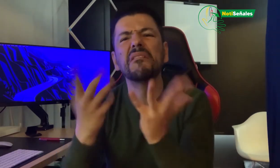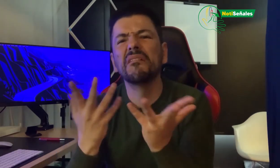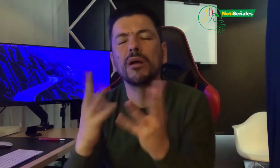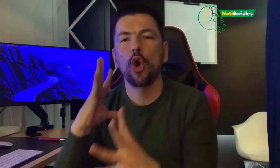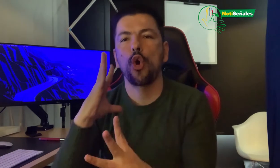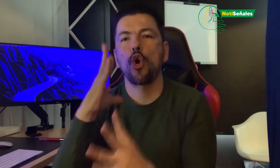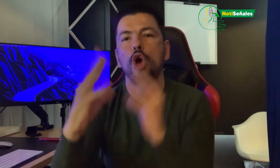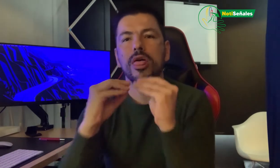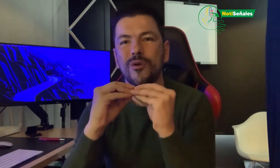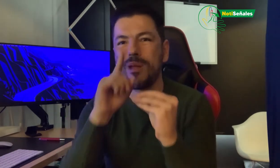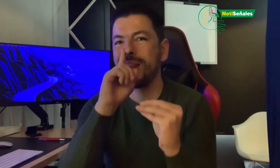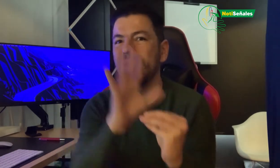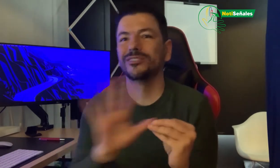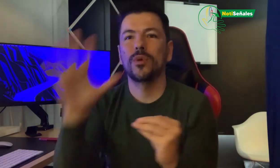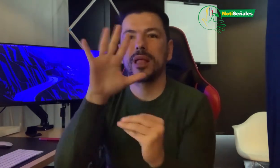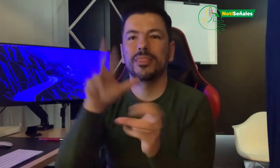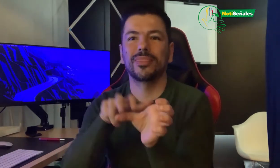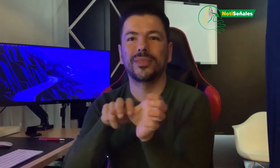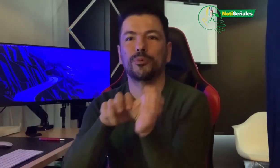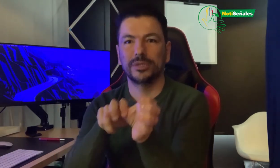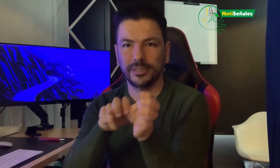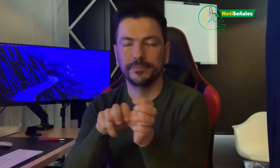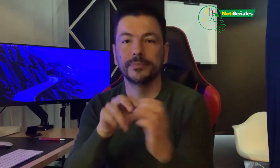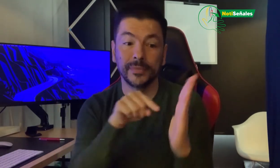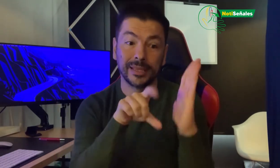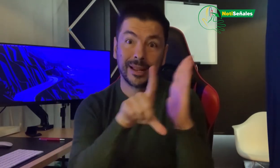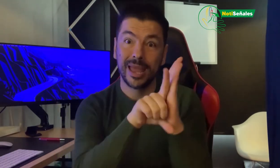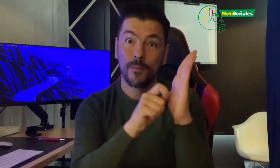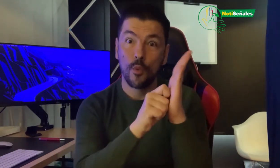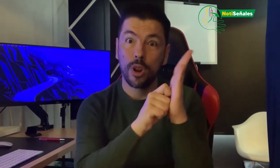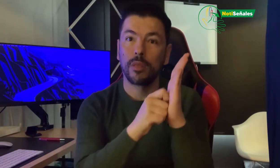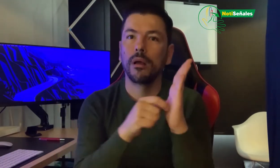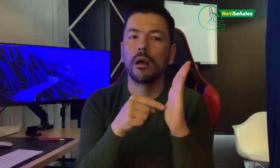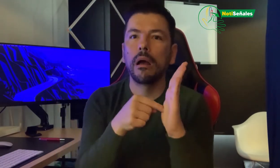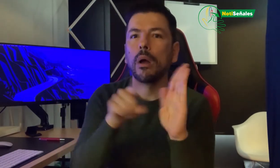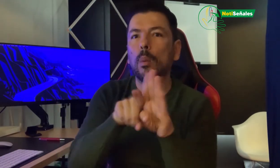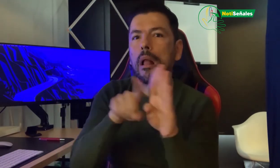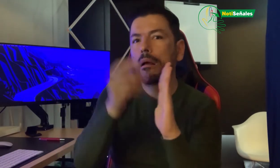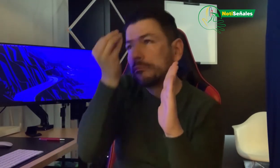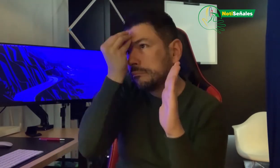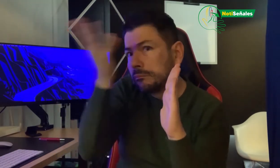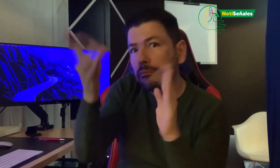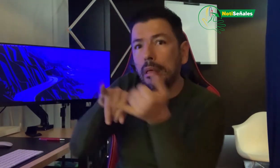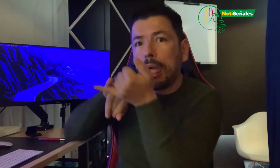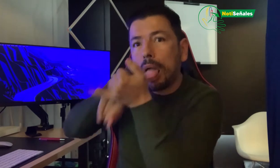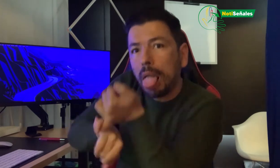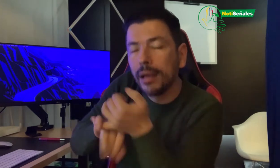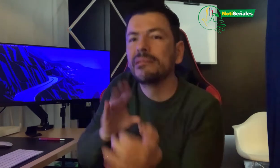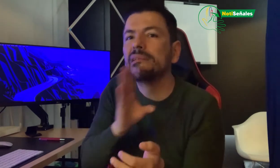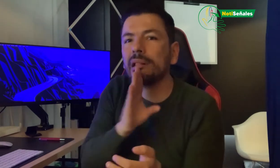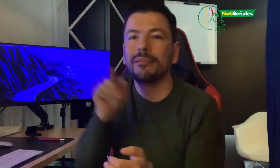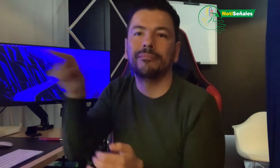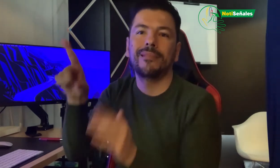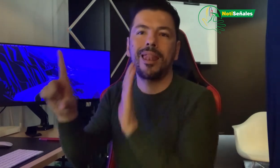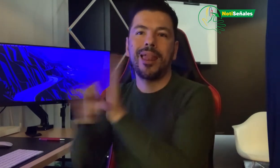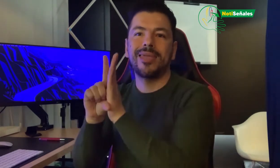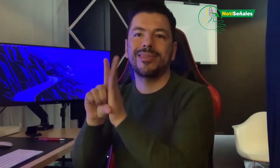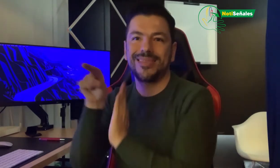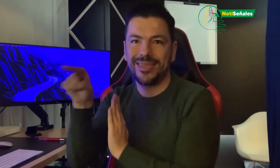Nacional de Transporte, que pues obedece a esta ley. En el texto